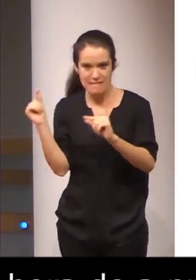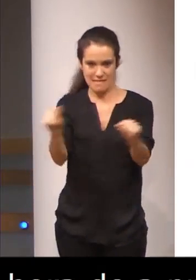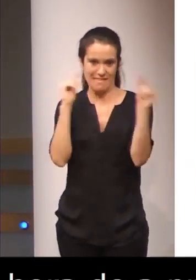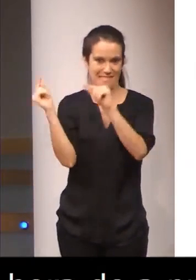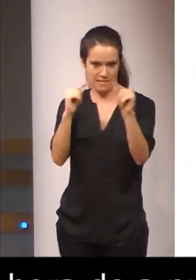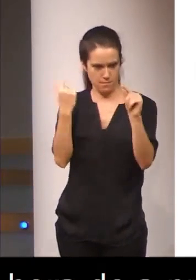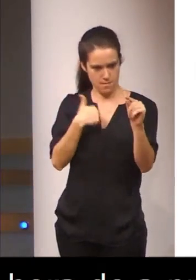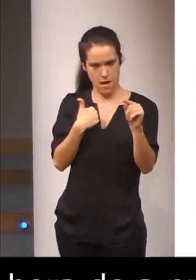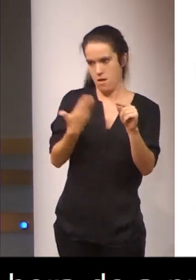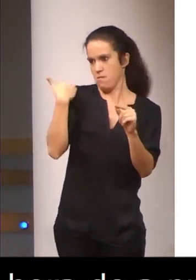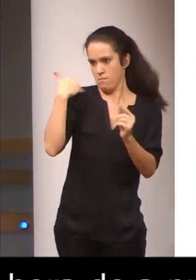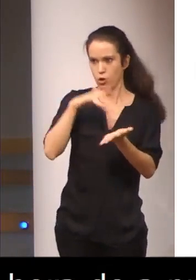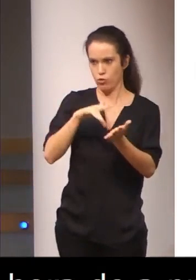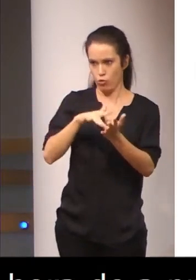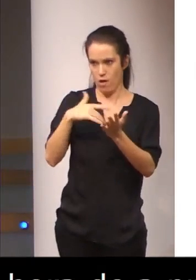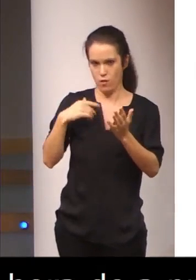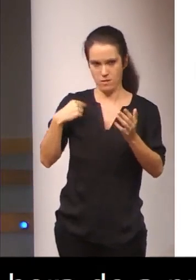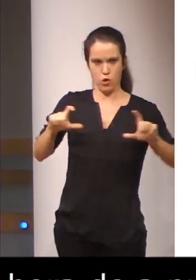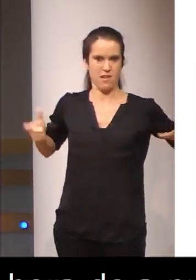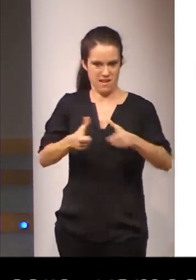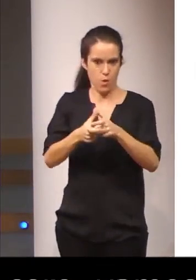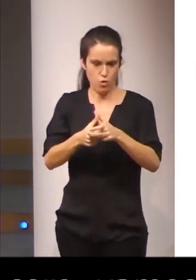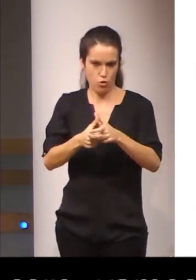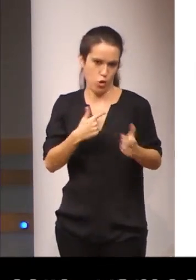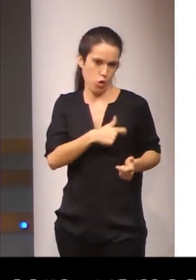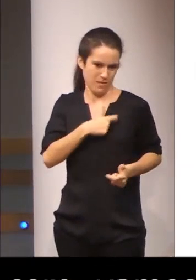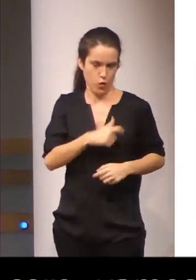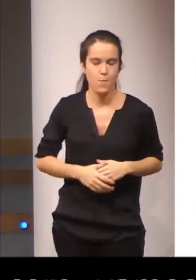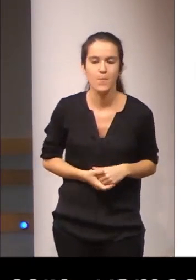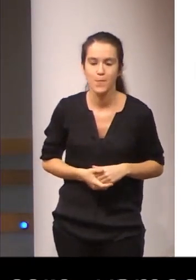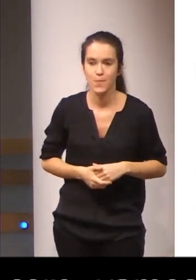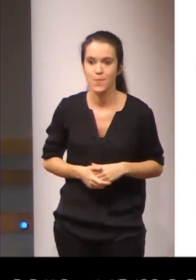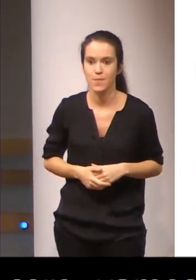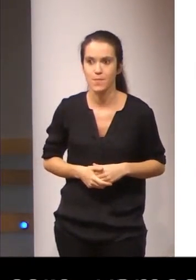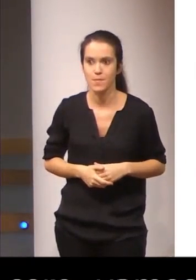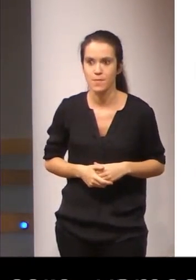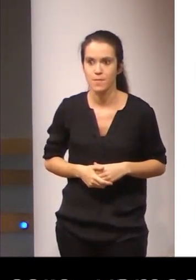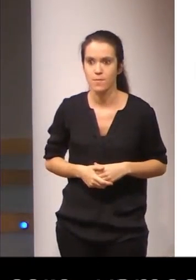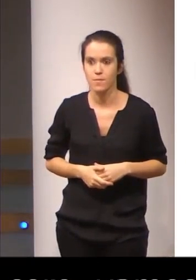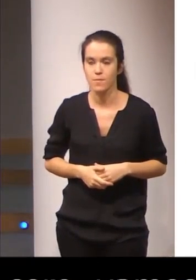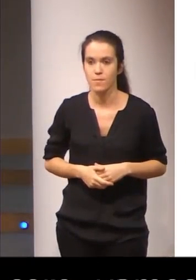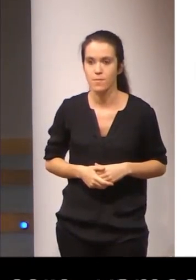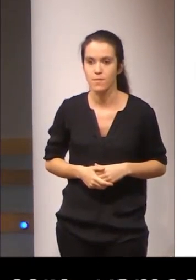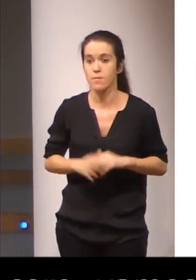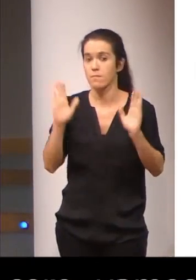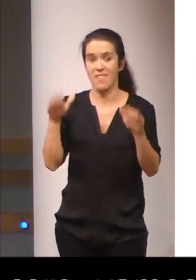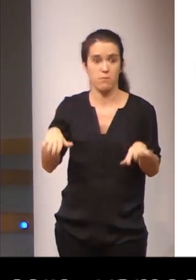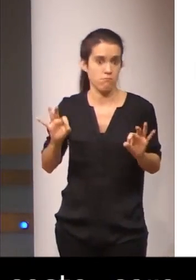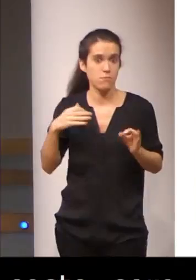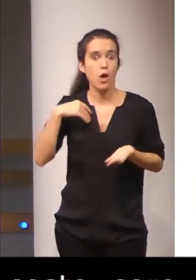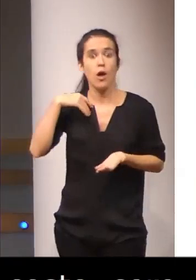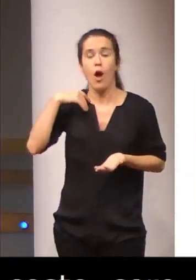misma reunión, en la misma reunión de la comisión. Y, finalmente, puesto que es obligación de la Administración,